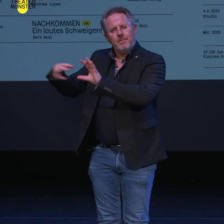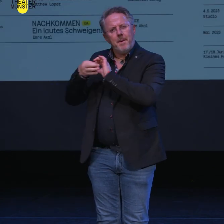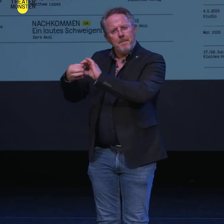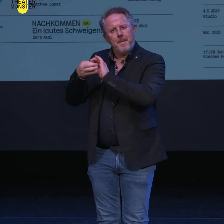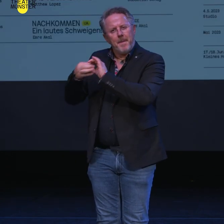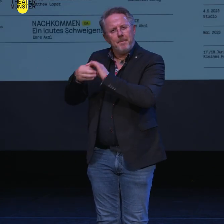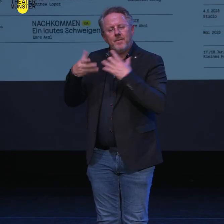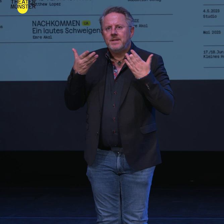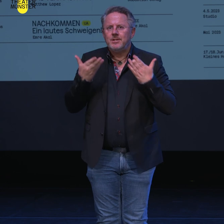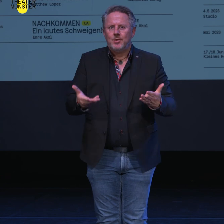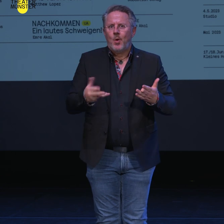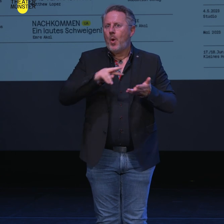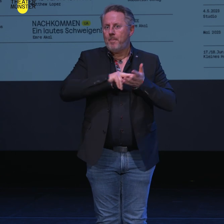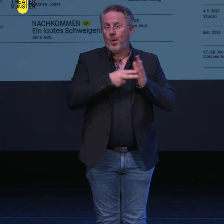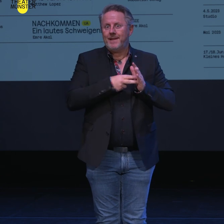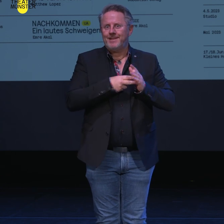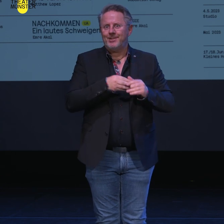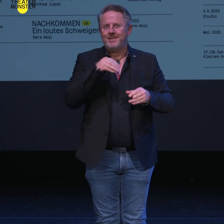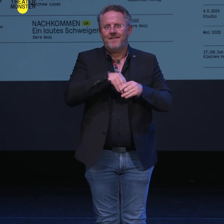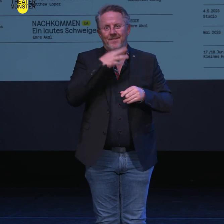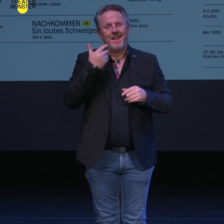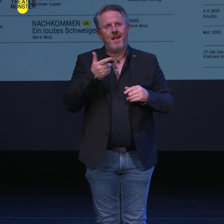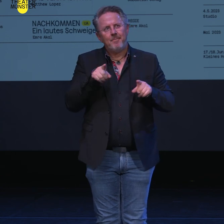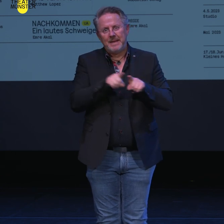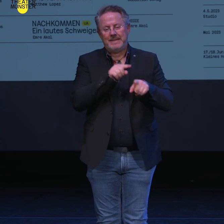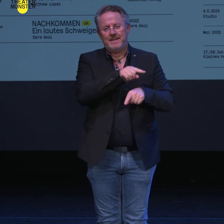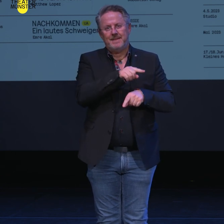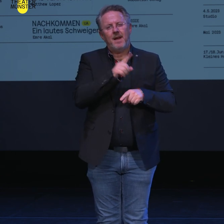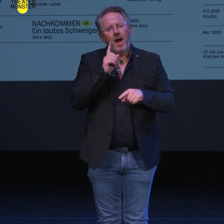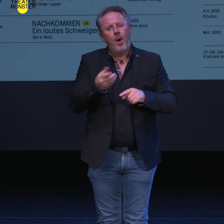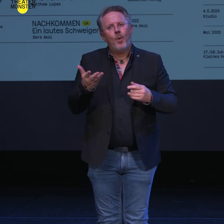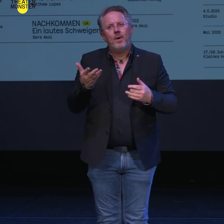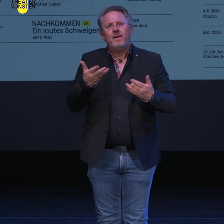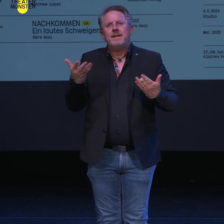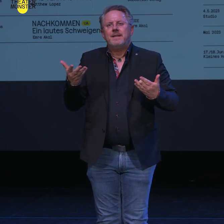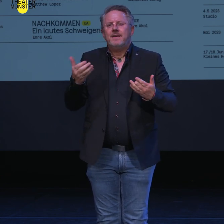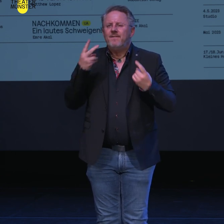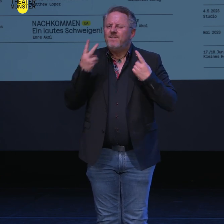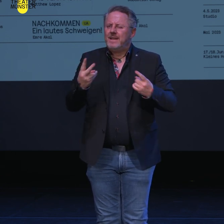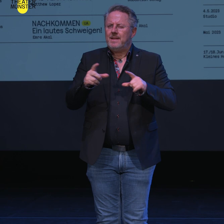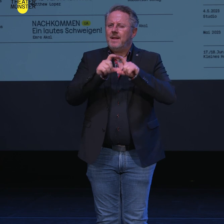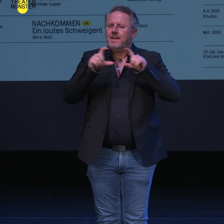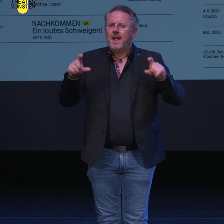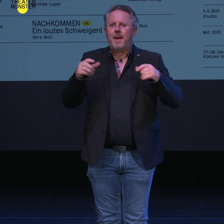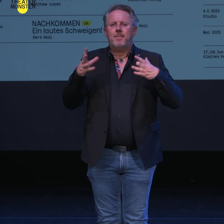Es sind dezidiert politische Stoffe, die wir auf die Bühne bringen werden und wir wollen zeigen, wie große, gewichtige Themen mit rasanter